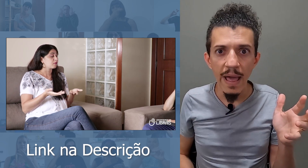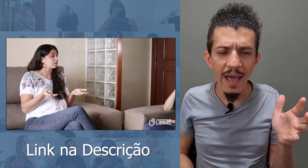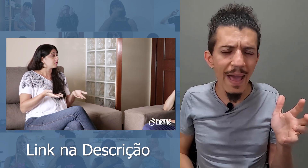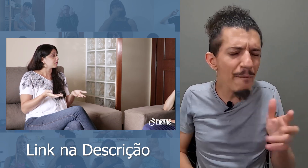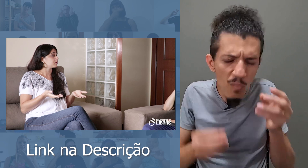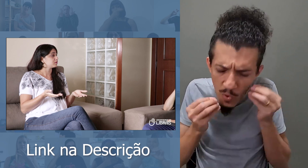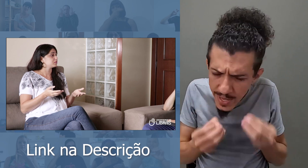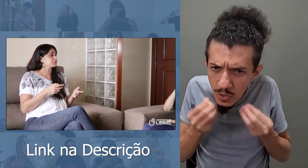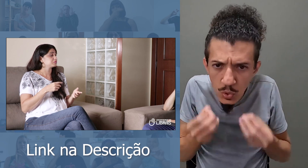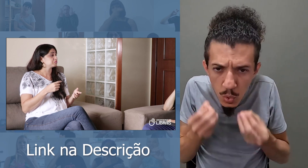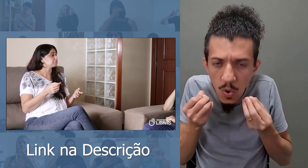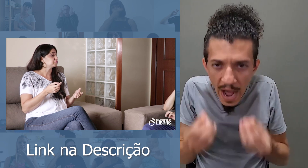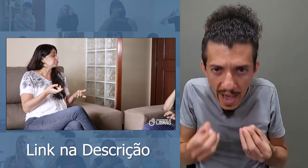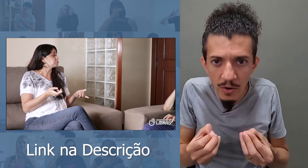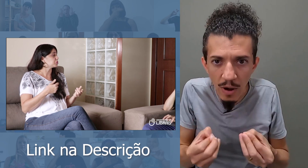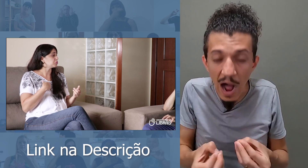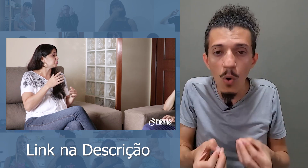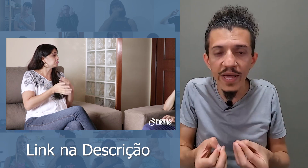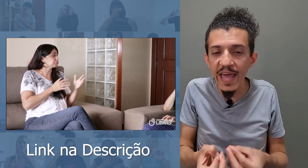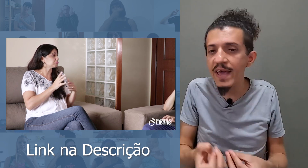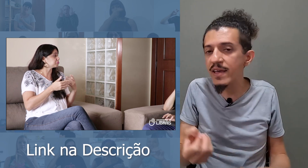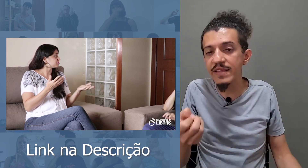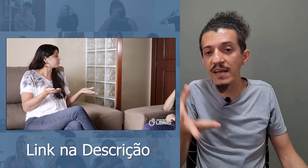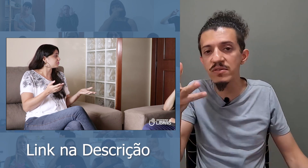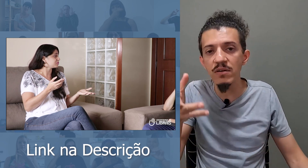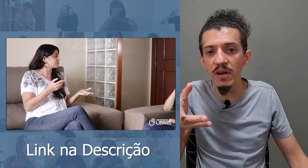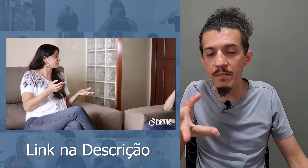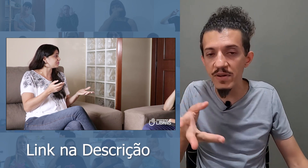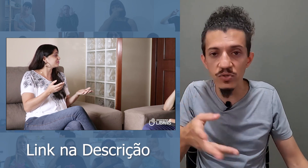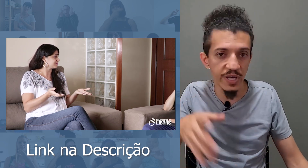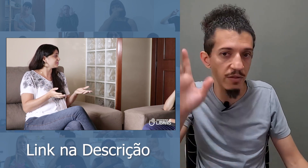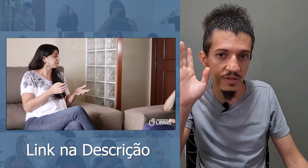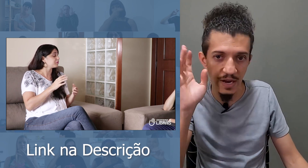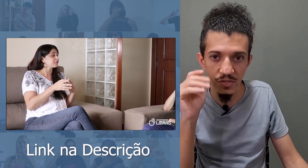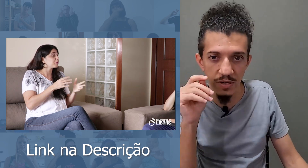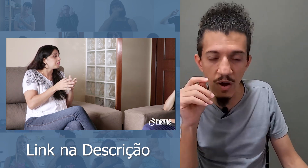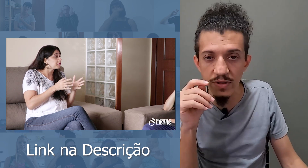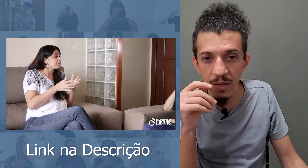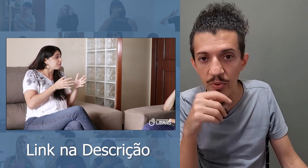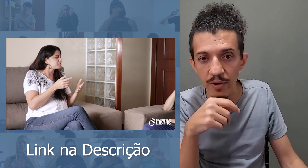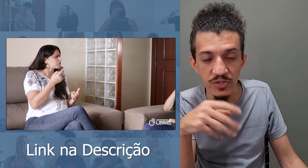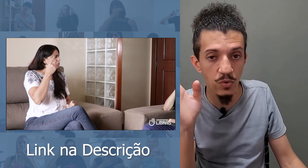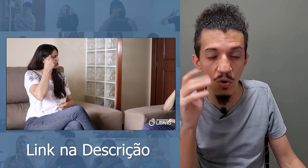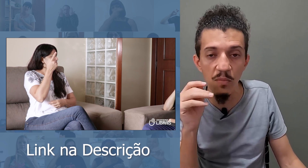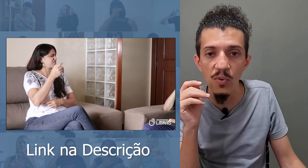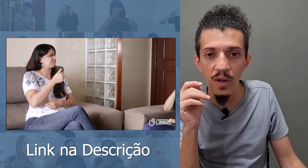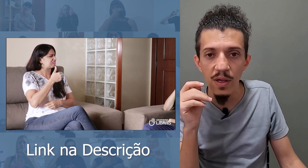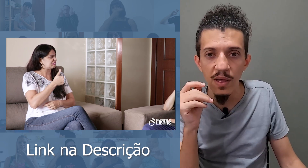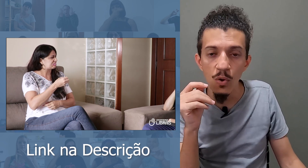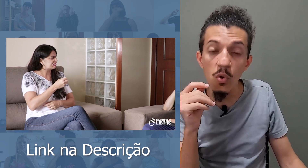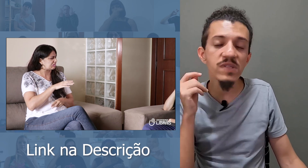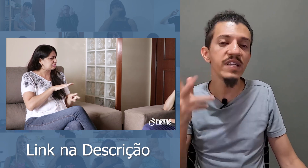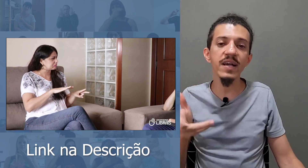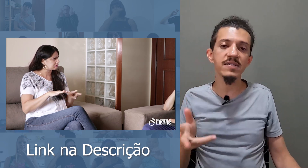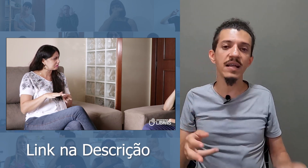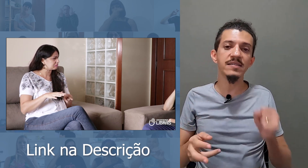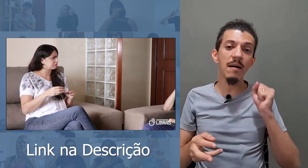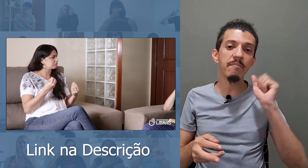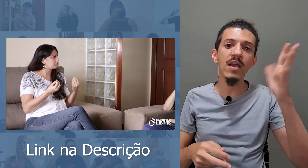É muito raro alguém que está estudando Libras do jeito tradicional que tem por aí, jeito comum, consiga sinalizar bem com a